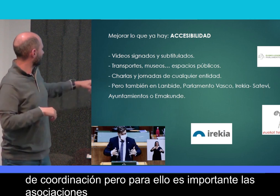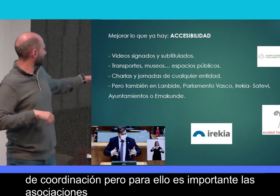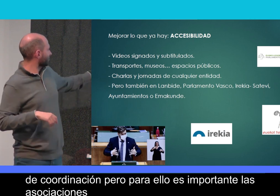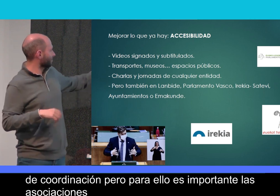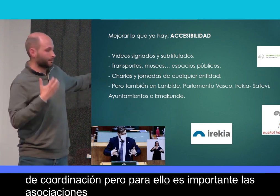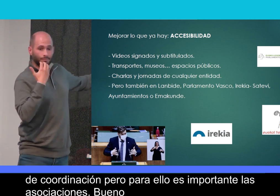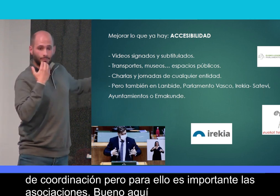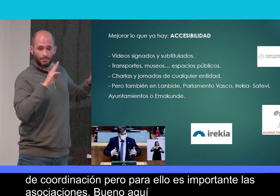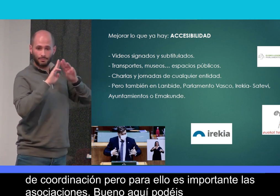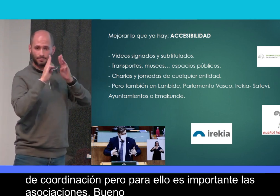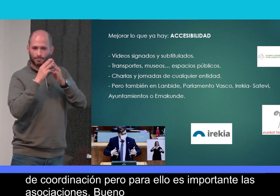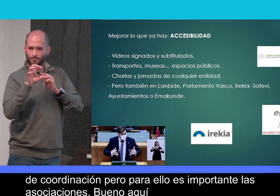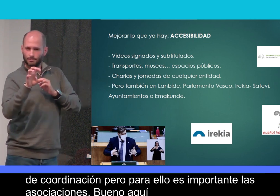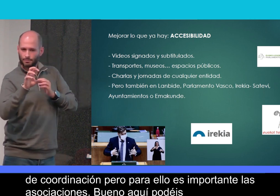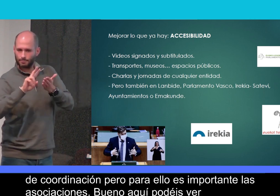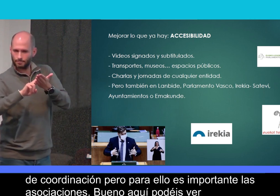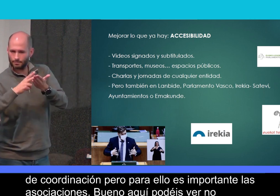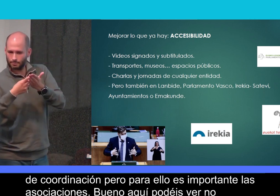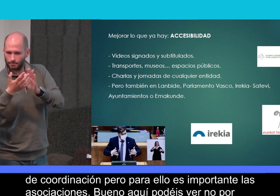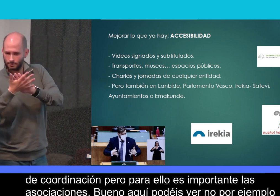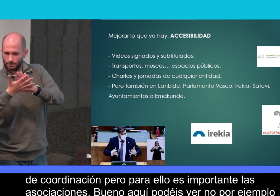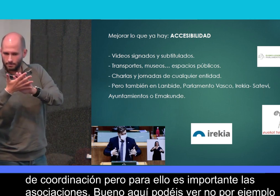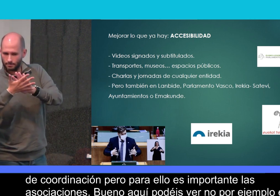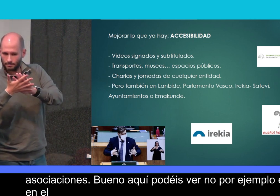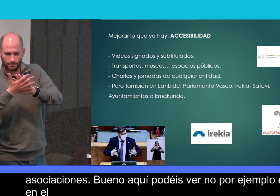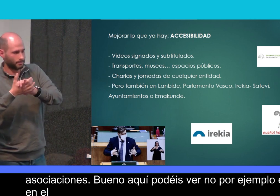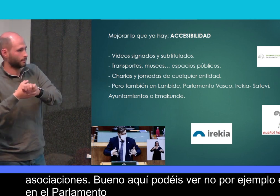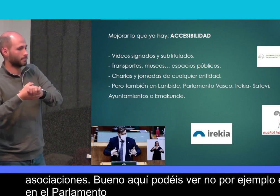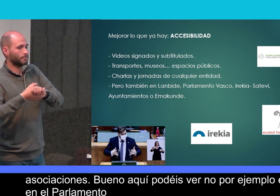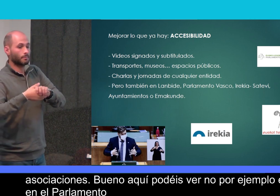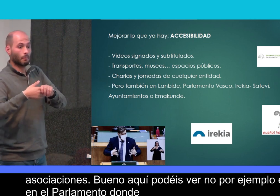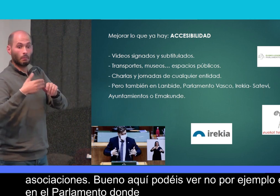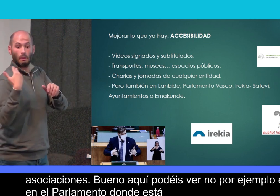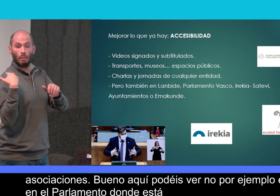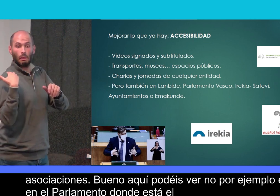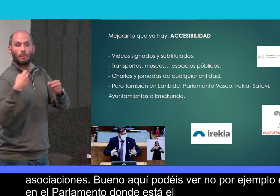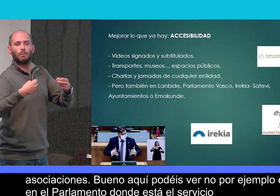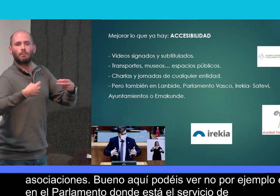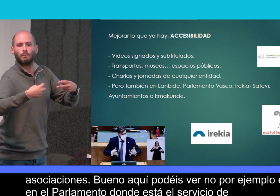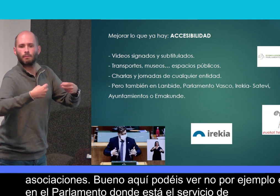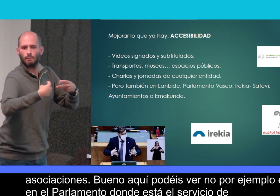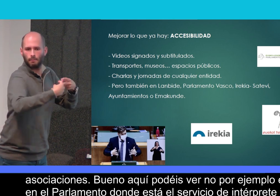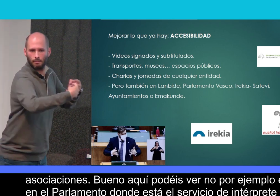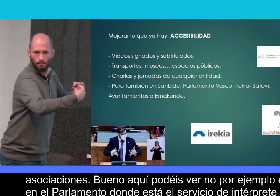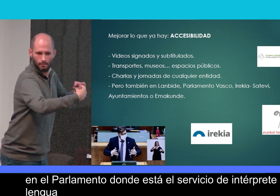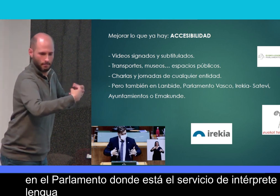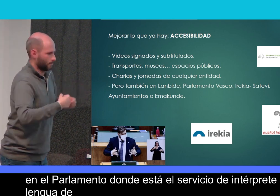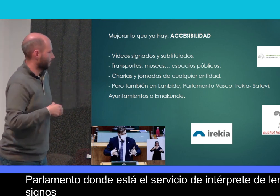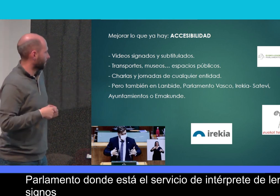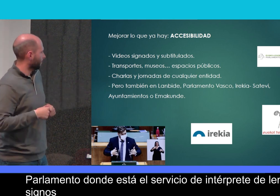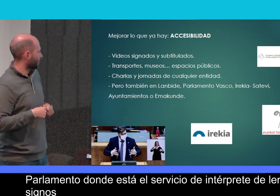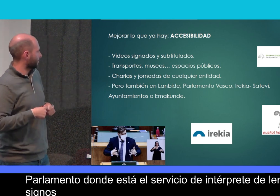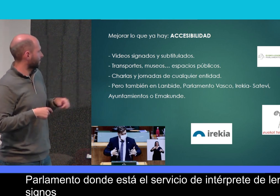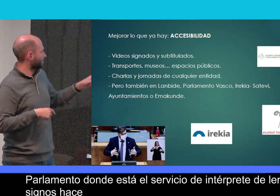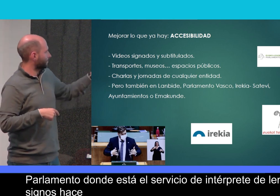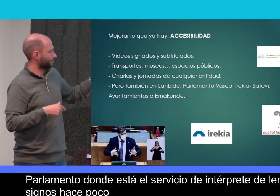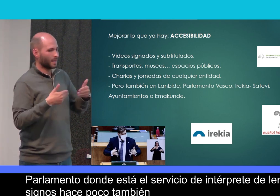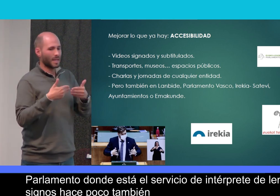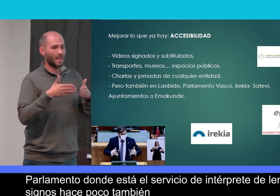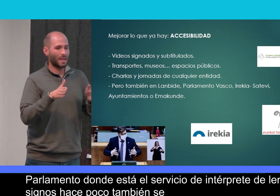Bueno, aquí podéis ver, ¿no? Por ejemplo, este es en el Parlamento, donde está el servicio de intérprete de lengua de signos. Hace poco también se ha puesto el servicio de